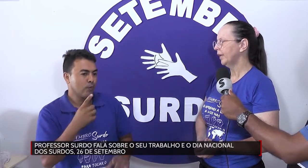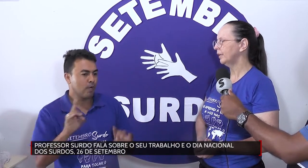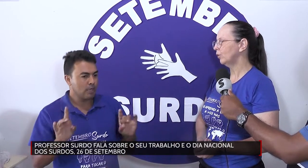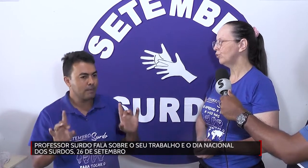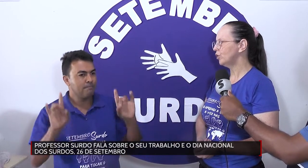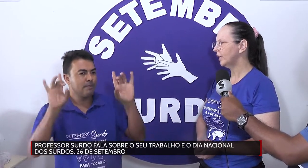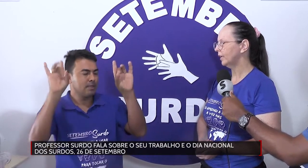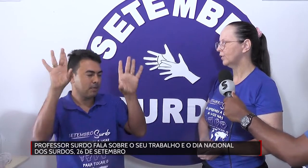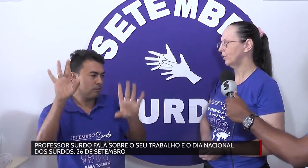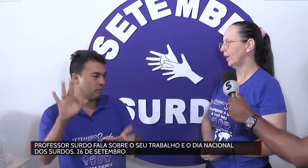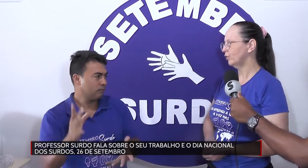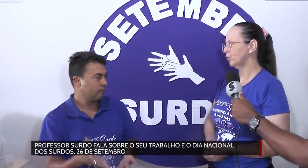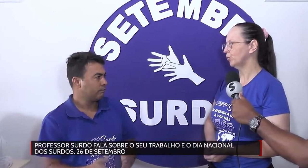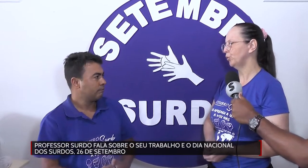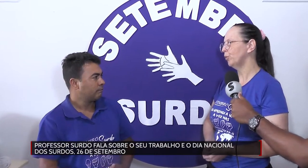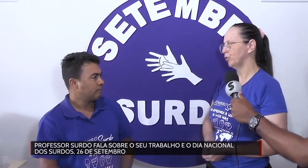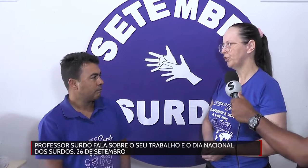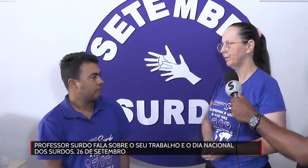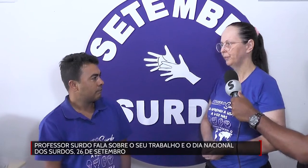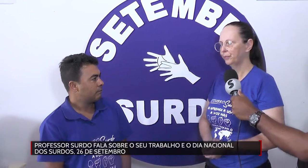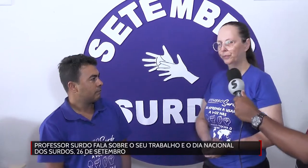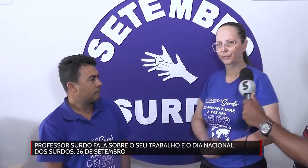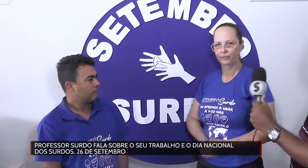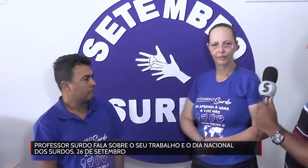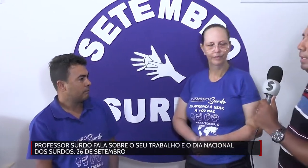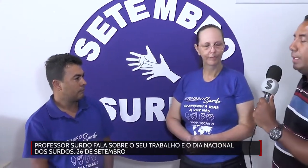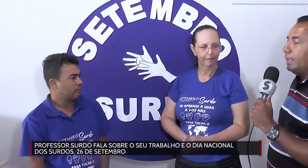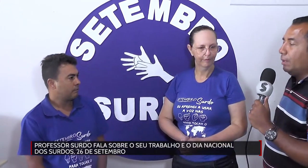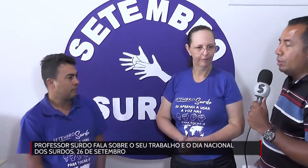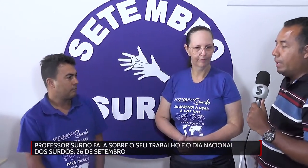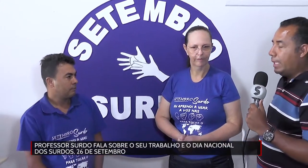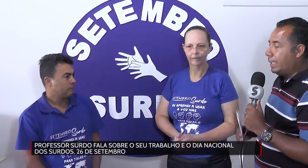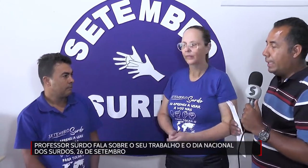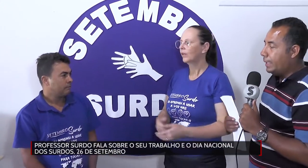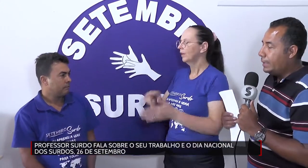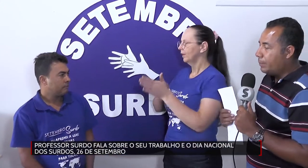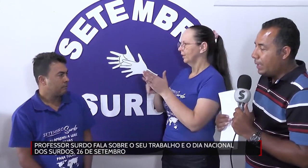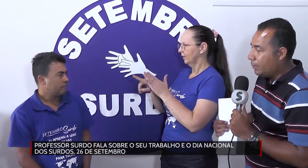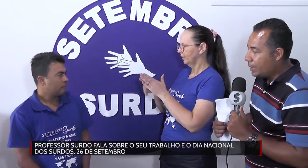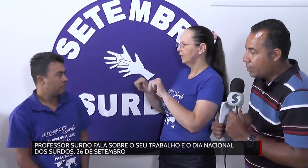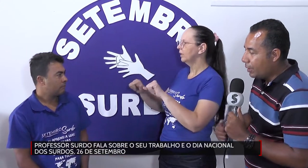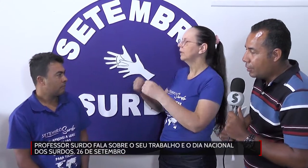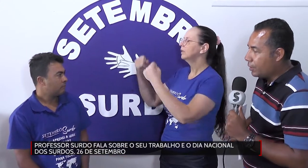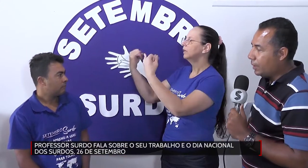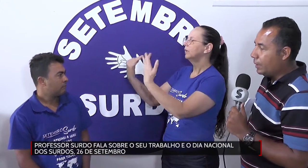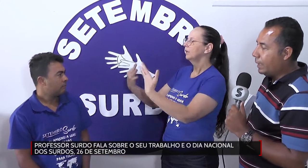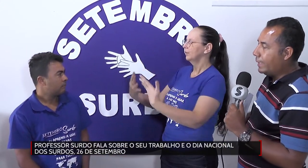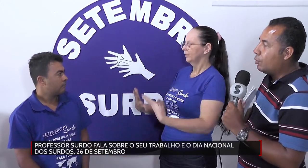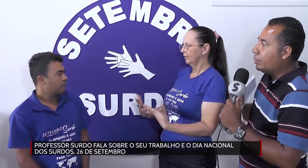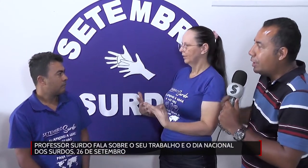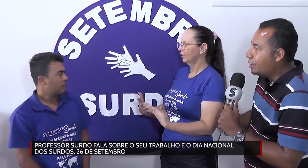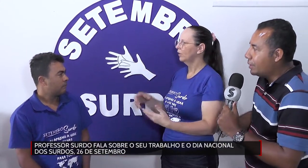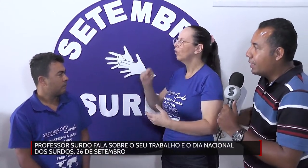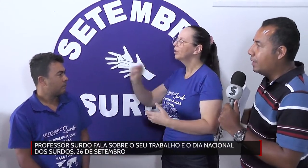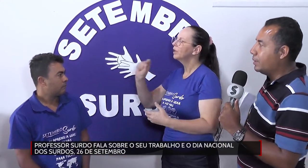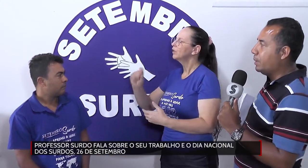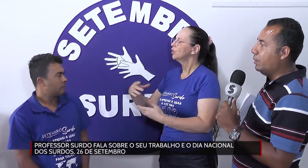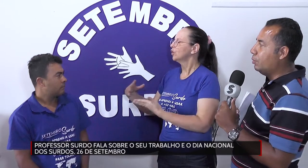Então, o Dia Nacional de Surdo, hoje. Cláudio Omar, explique para a gente as conquistas a respeito